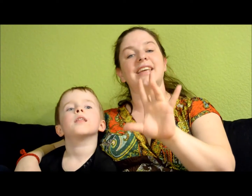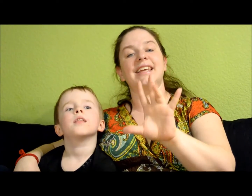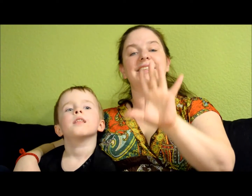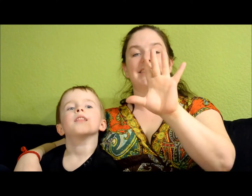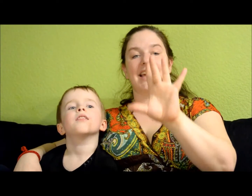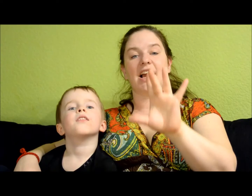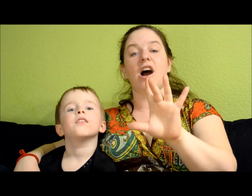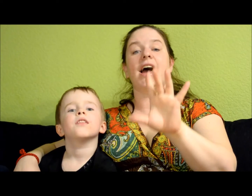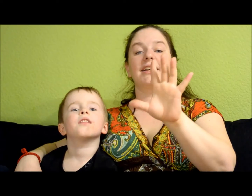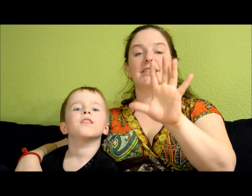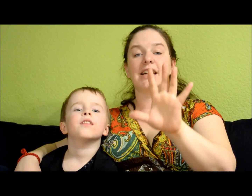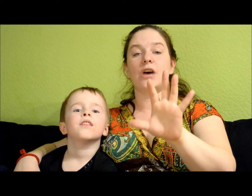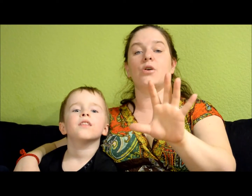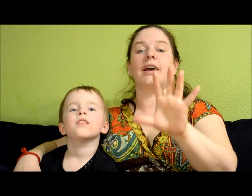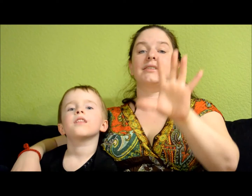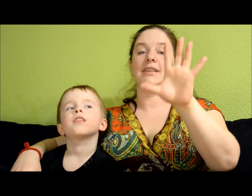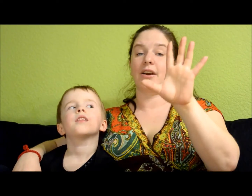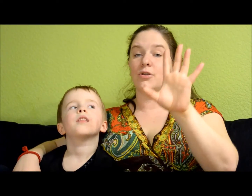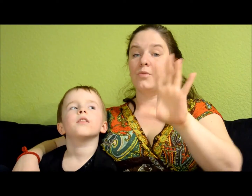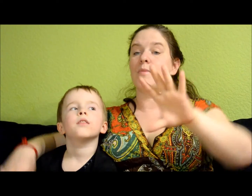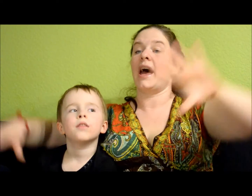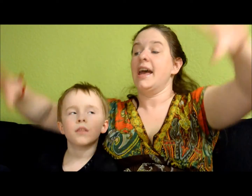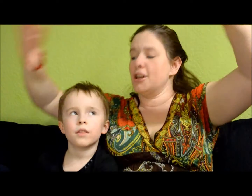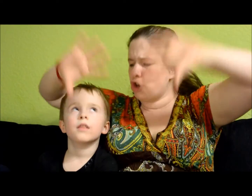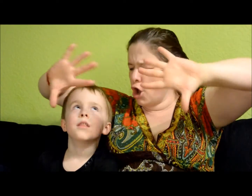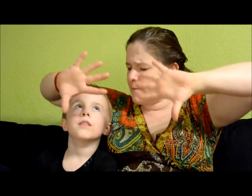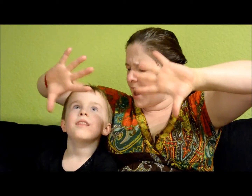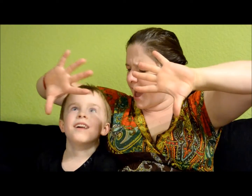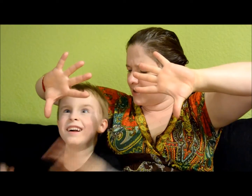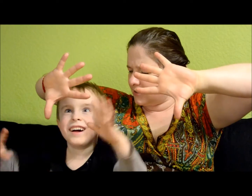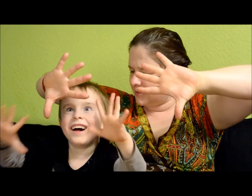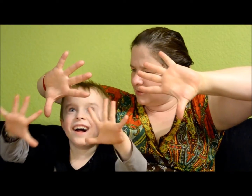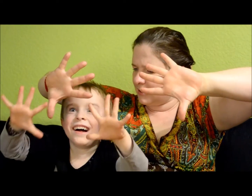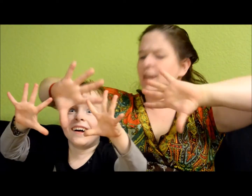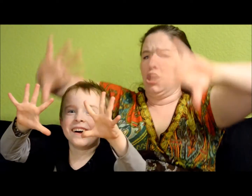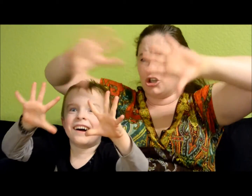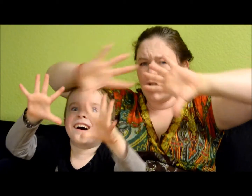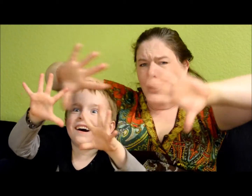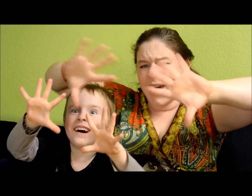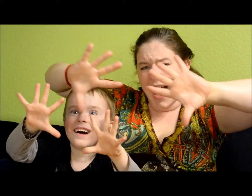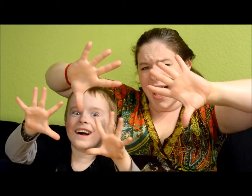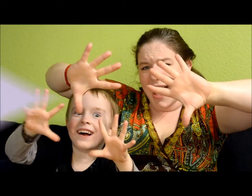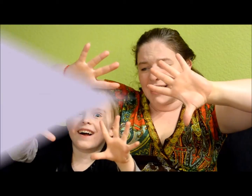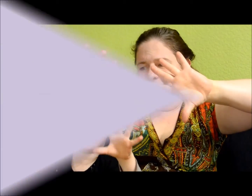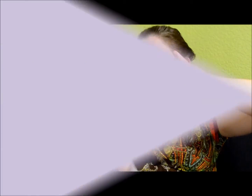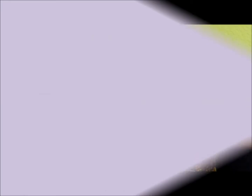seitse, kaheksa, üheksa, kümme! KÜMME! KÜMME! Ja